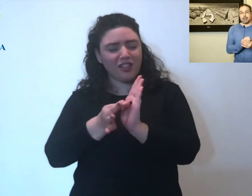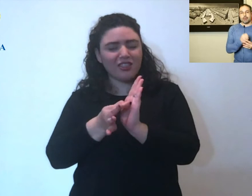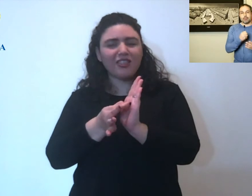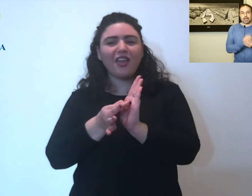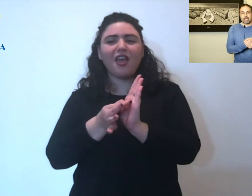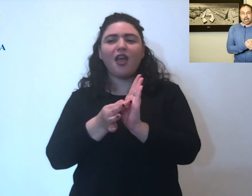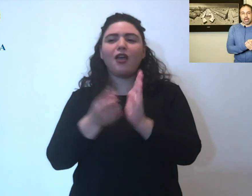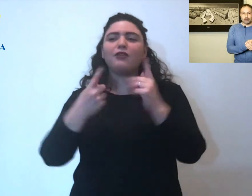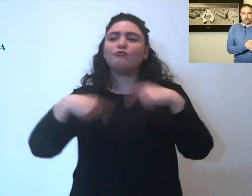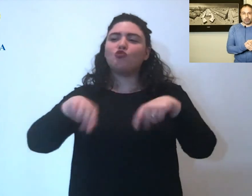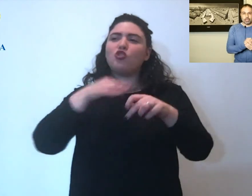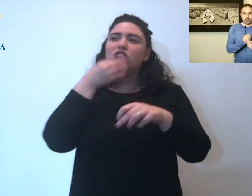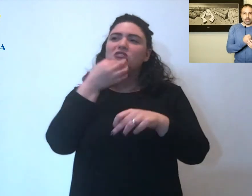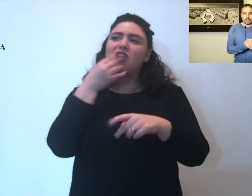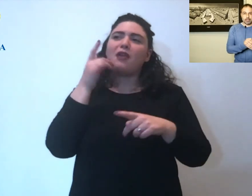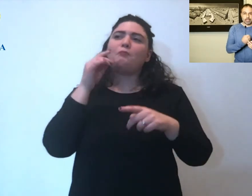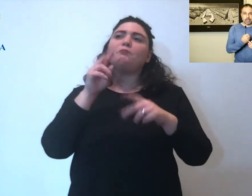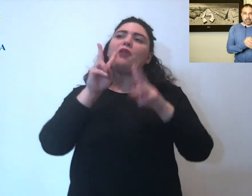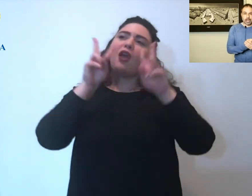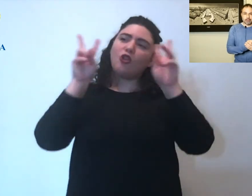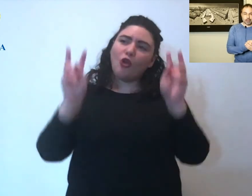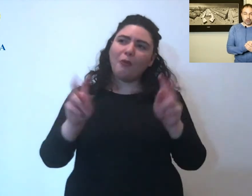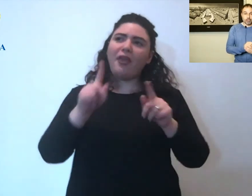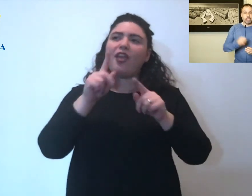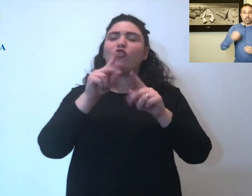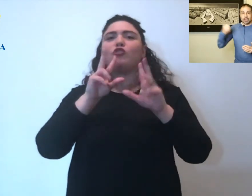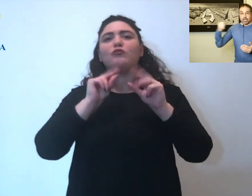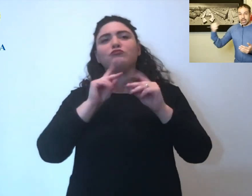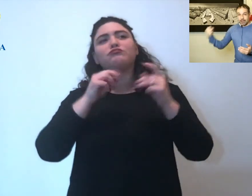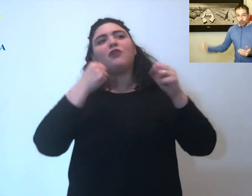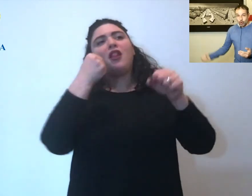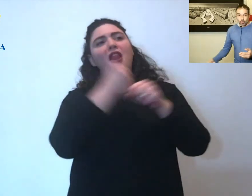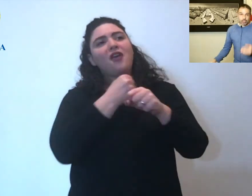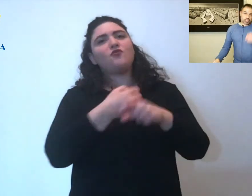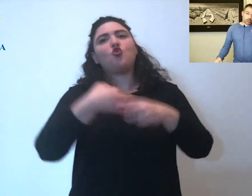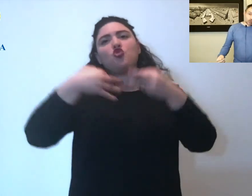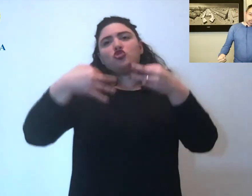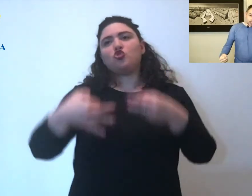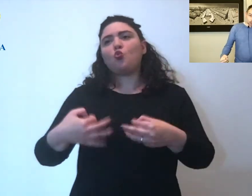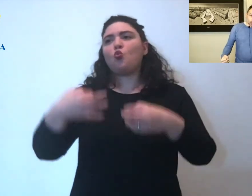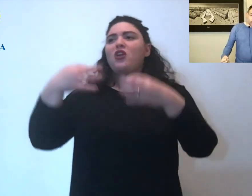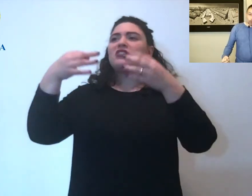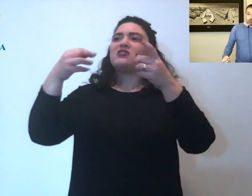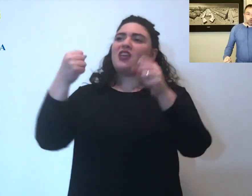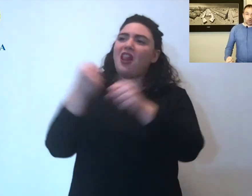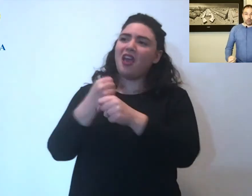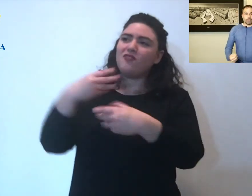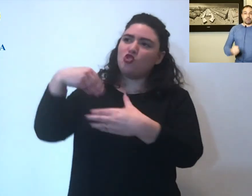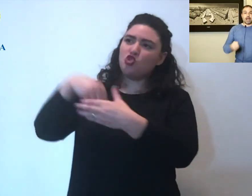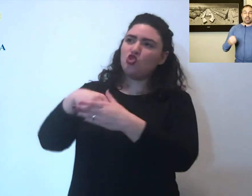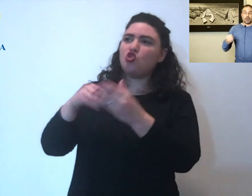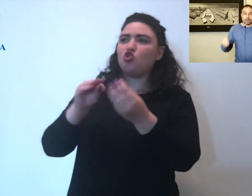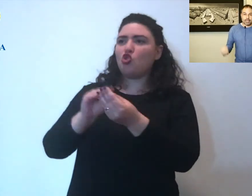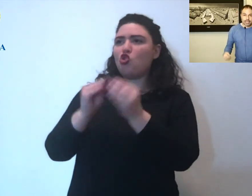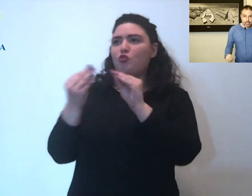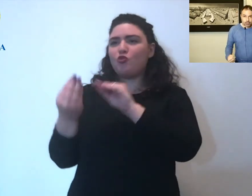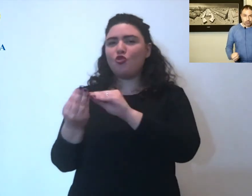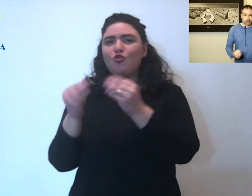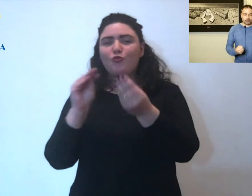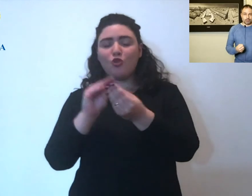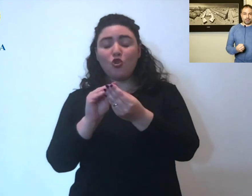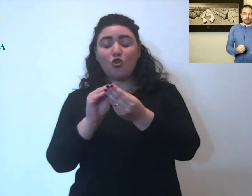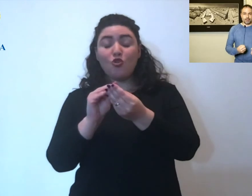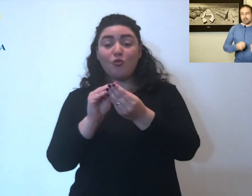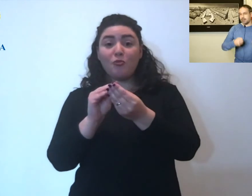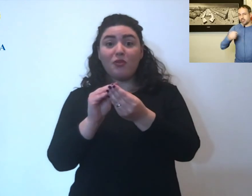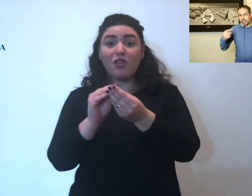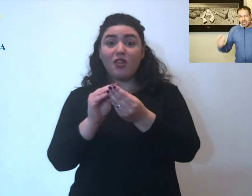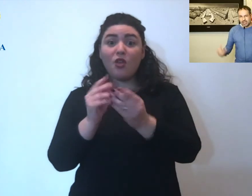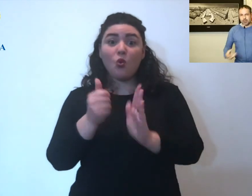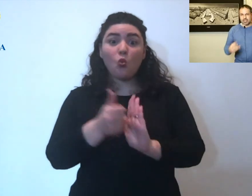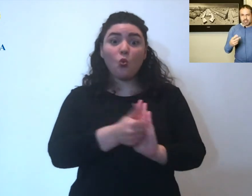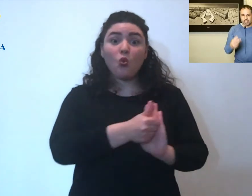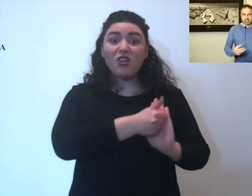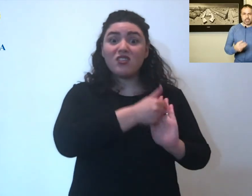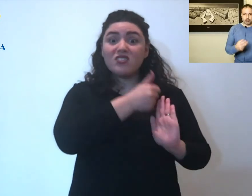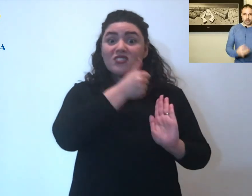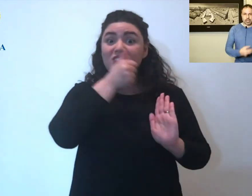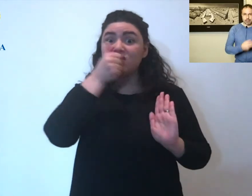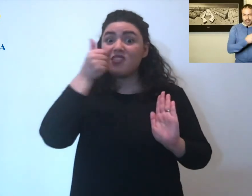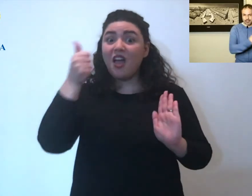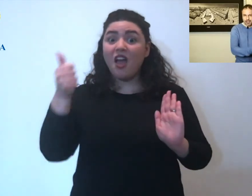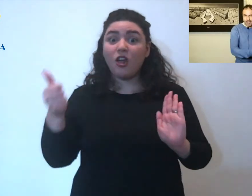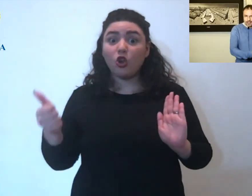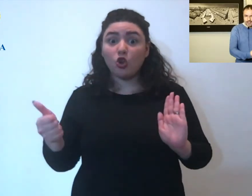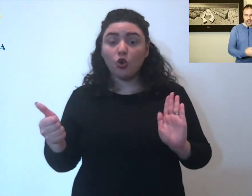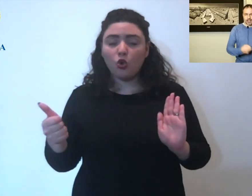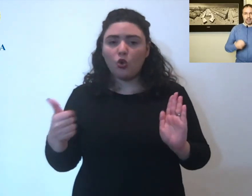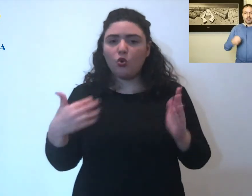abbiamo parlato dei temi che legavano lavoro e sicurezza sul lavoro ma è come adesso immaginare qualsiasi